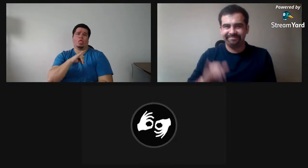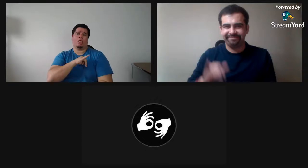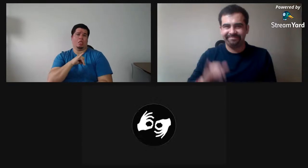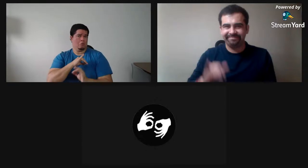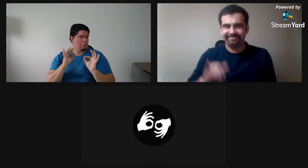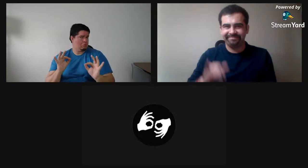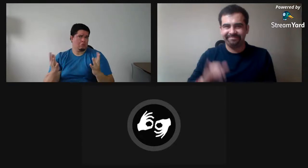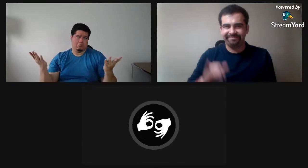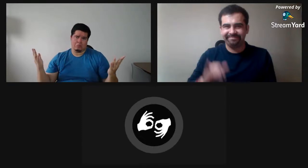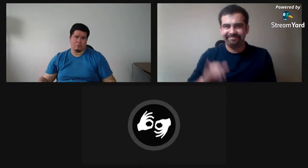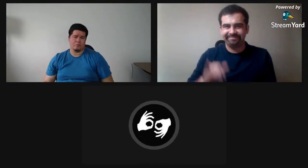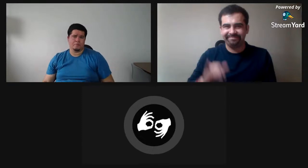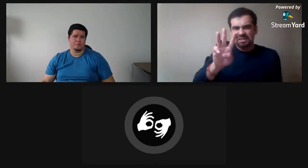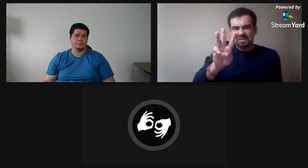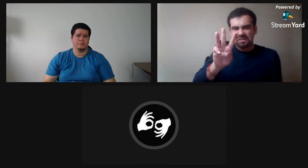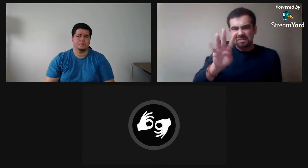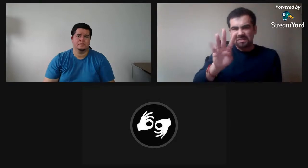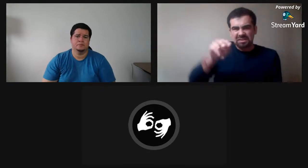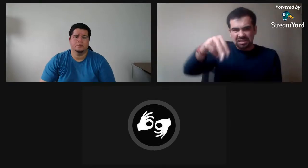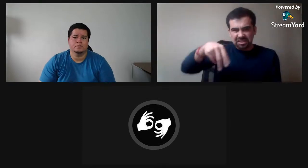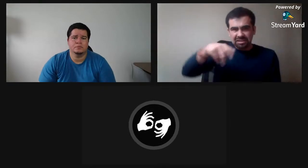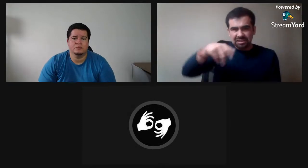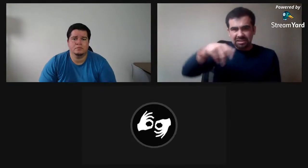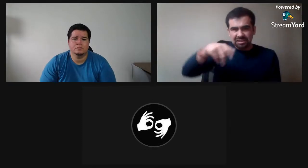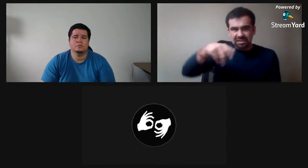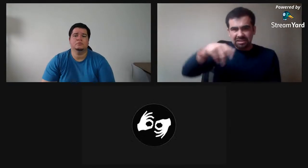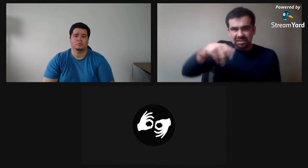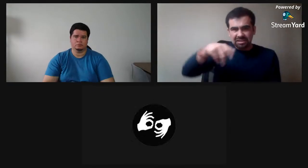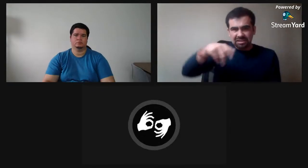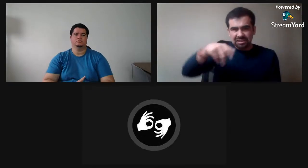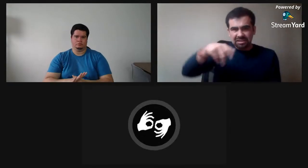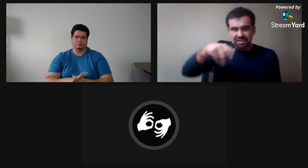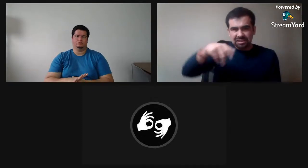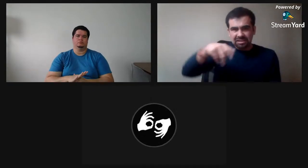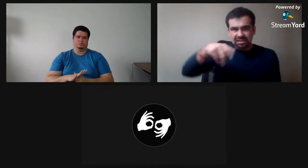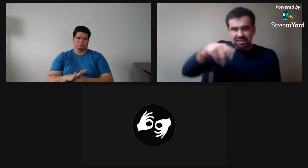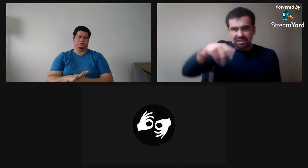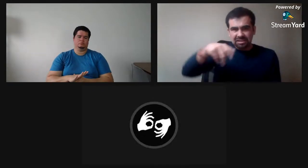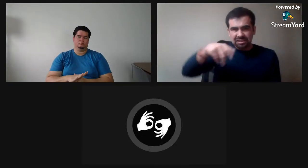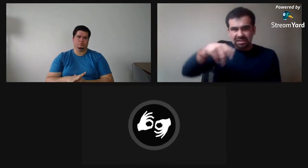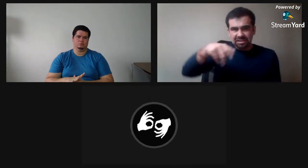busquen este Instagram y agréguenlo. Síganlo.